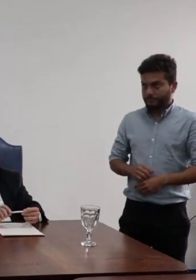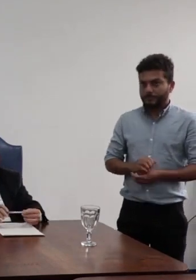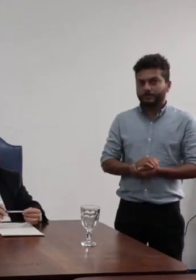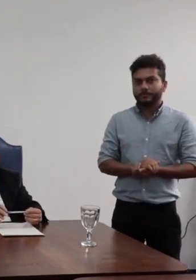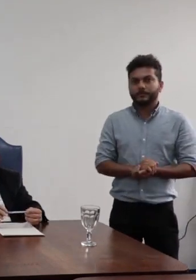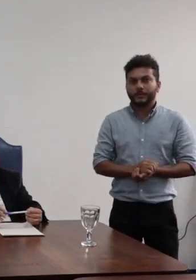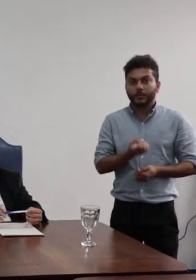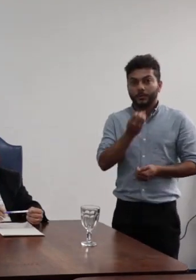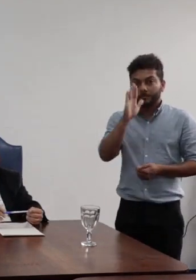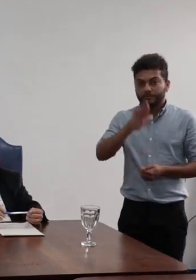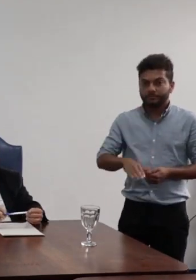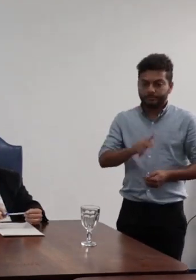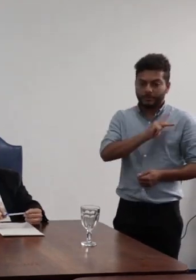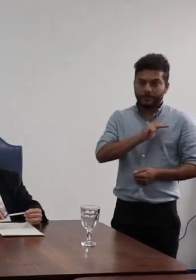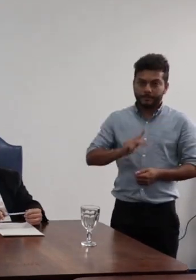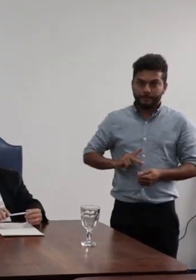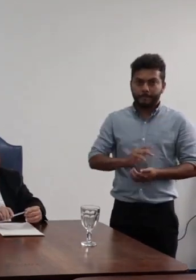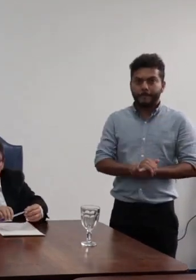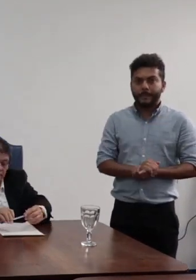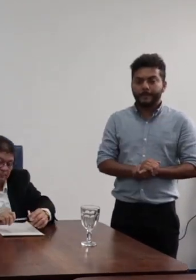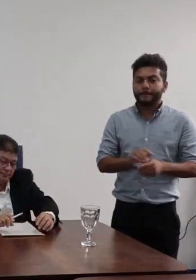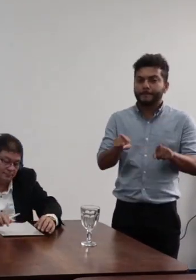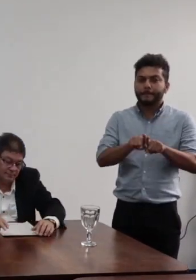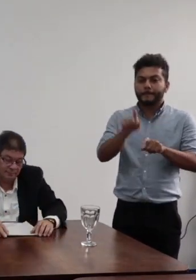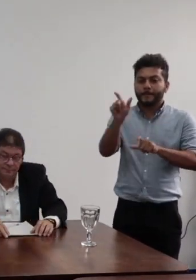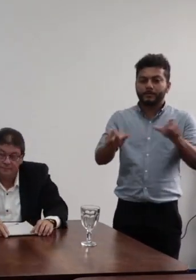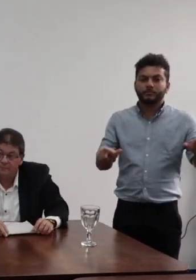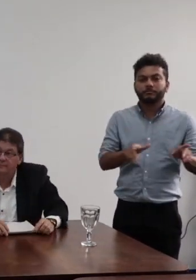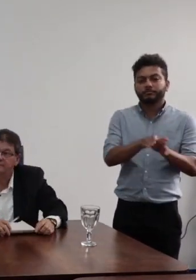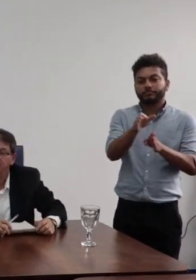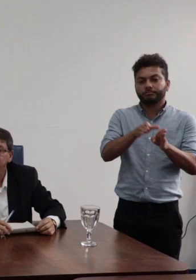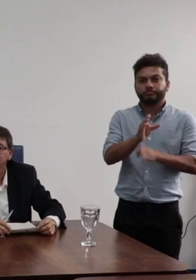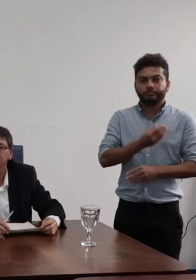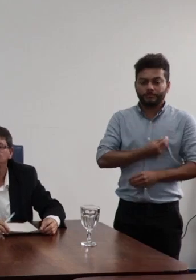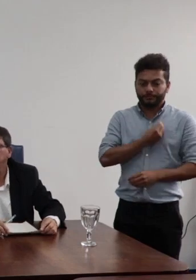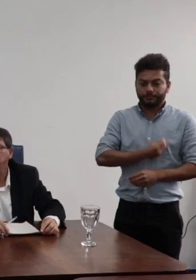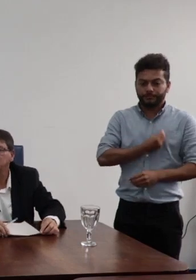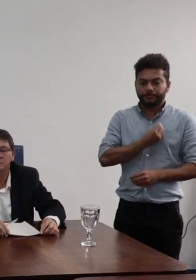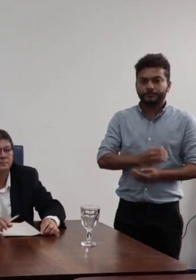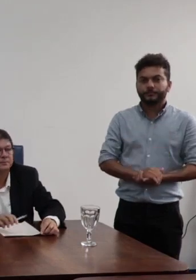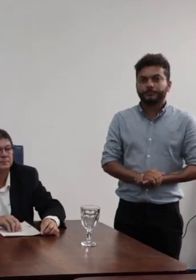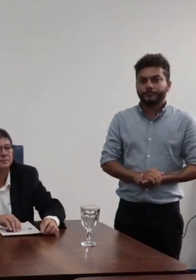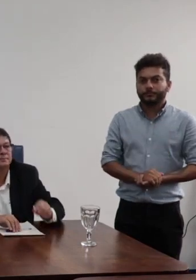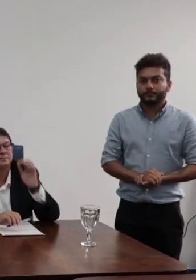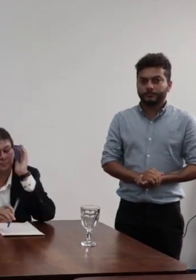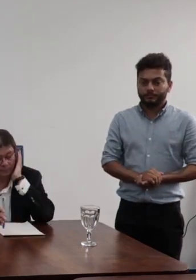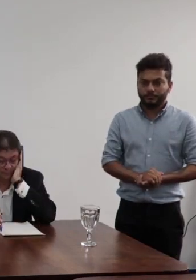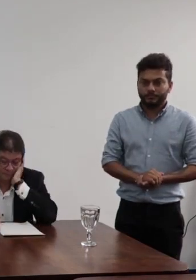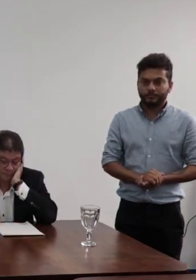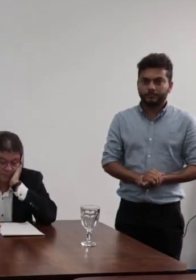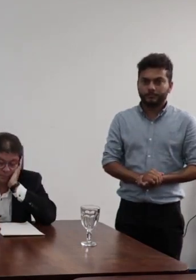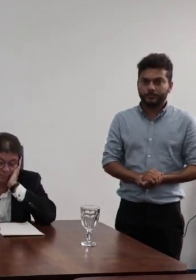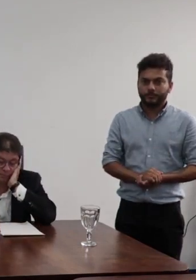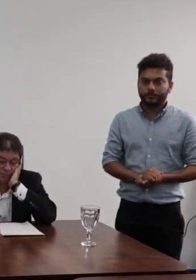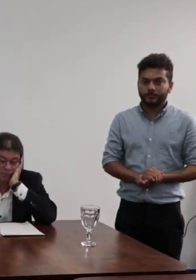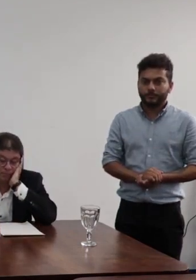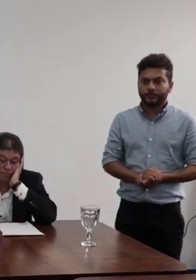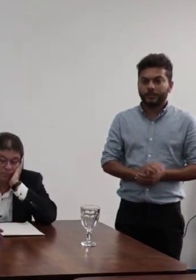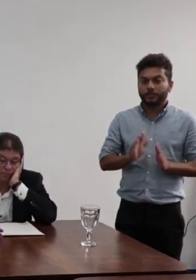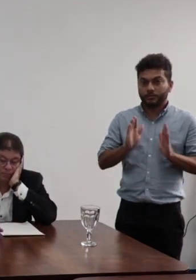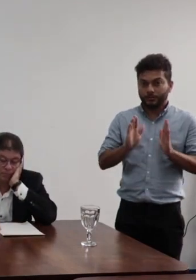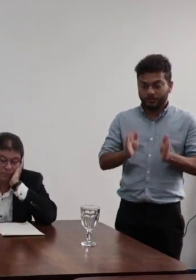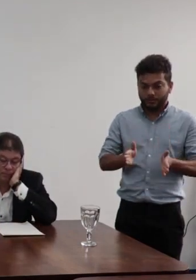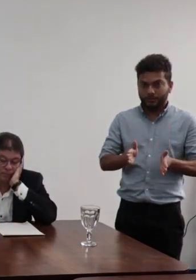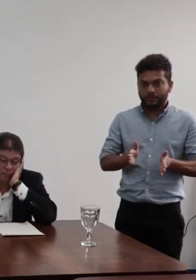Boa tarde, Sr. Presidente e demais conselheiros. Como já adiantado pelo